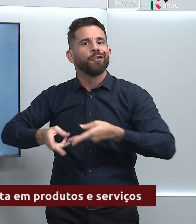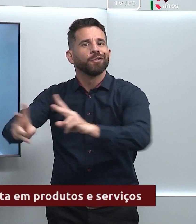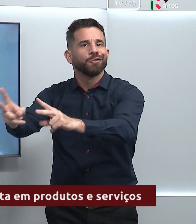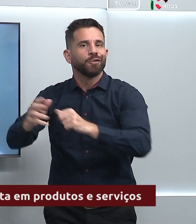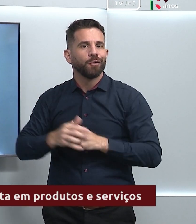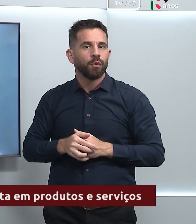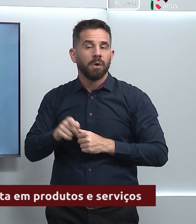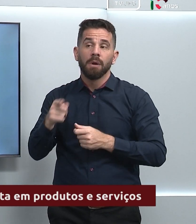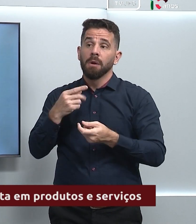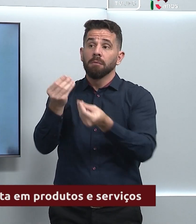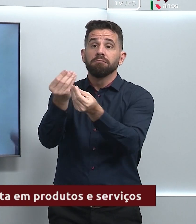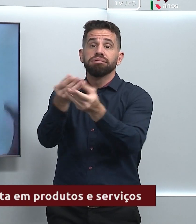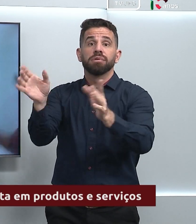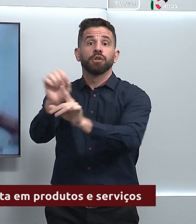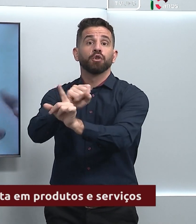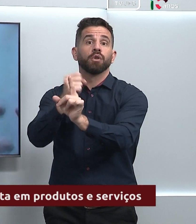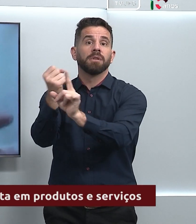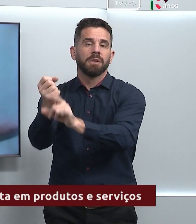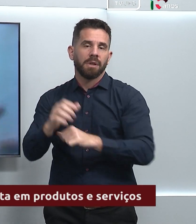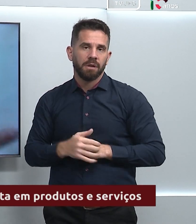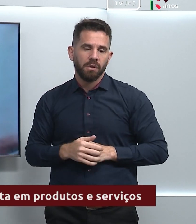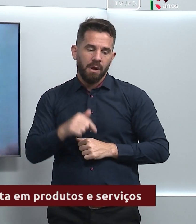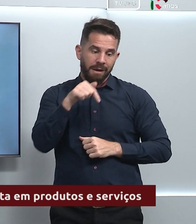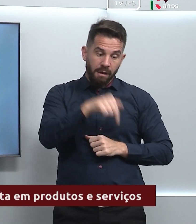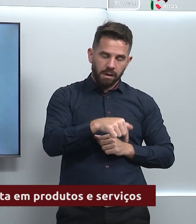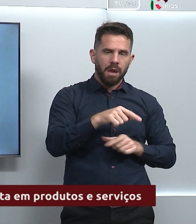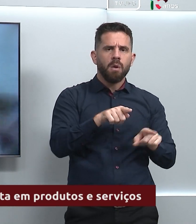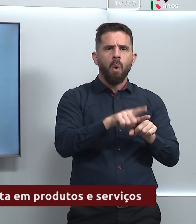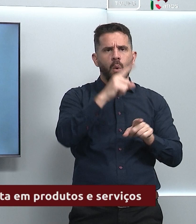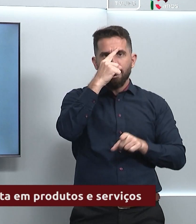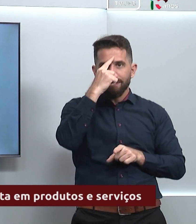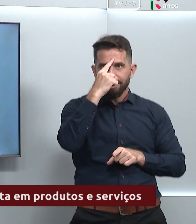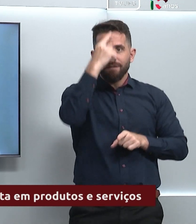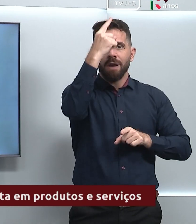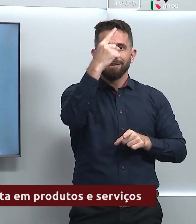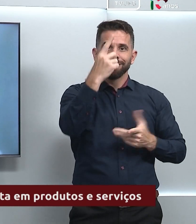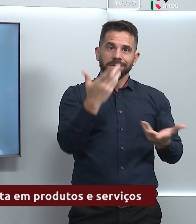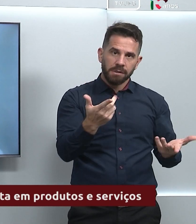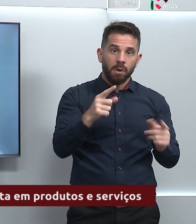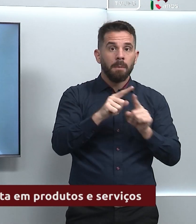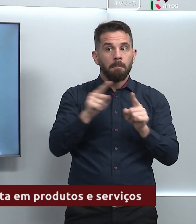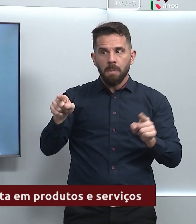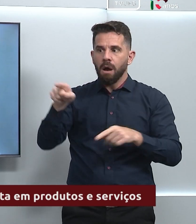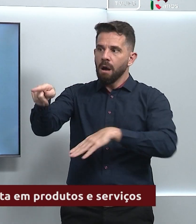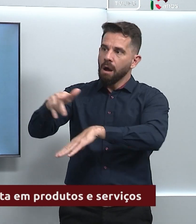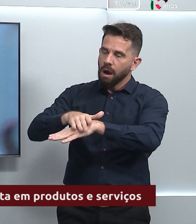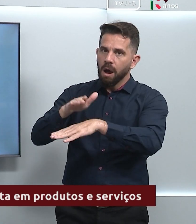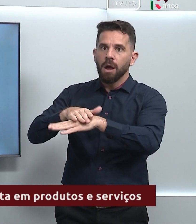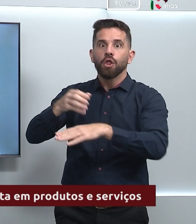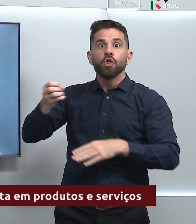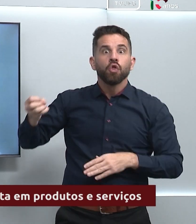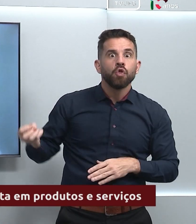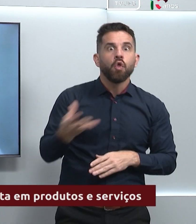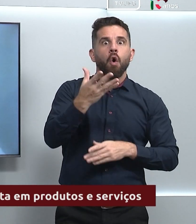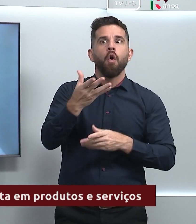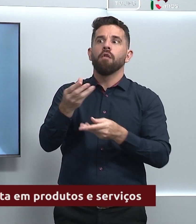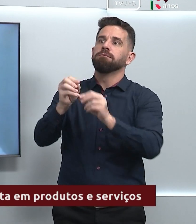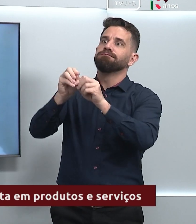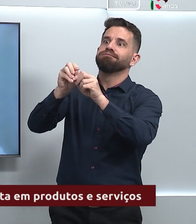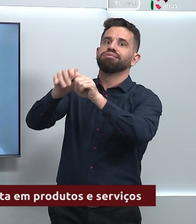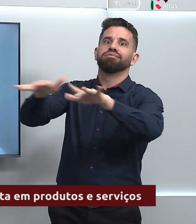possa ser utilizada. Então saindo do campo de uma invenção e chegando ao campo de uma inovação, sendo utilizada